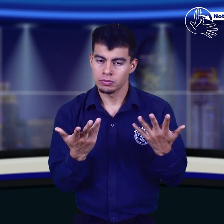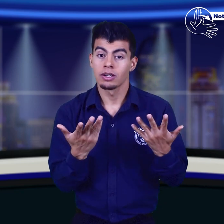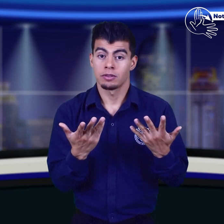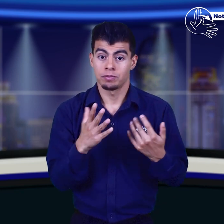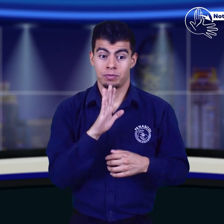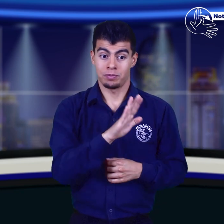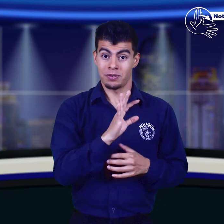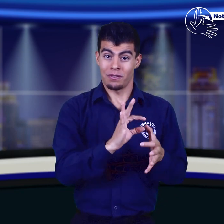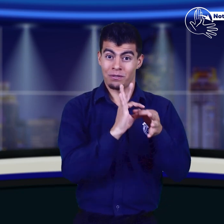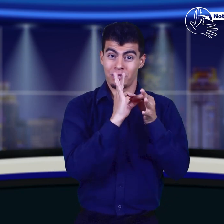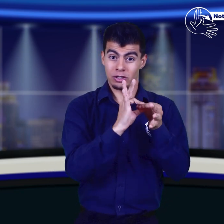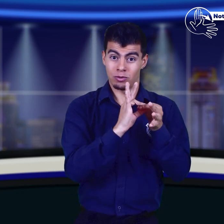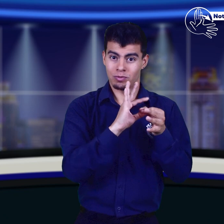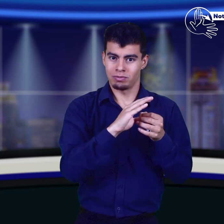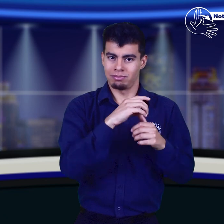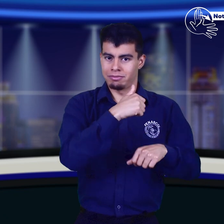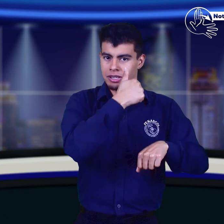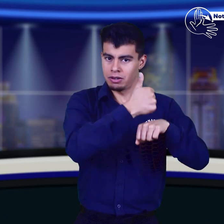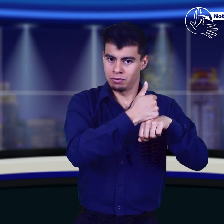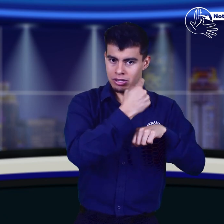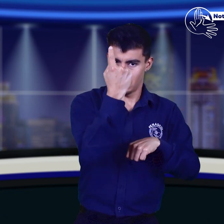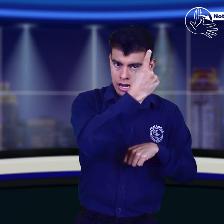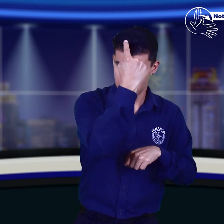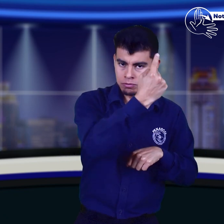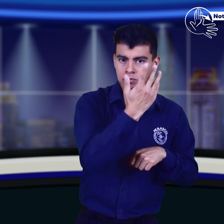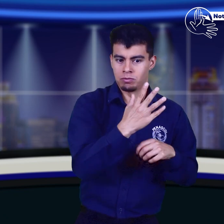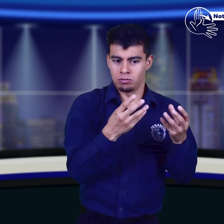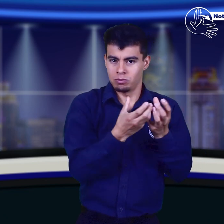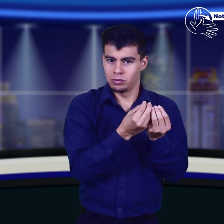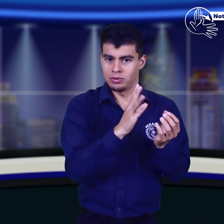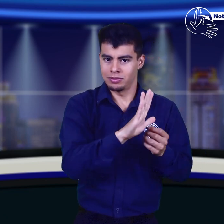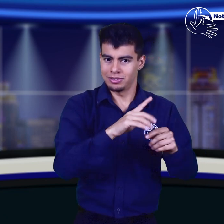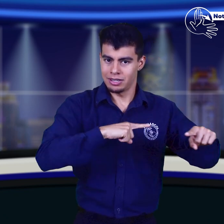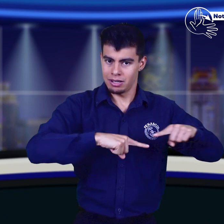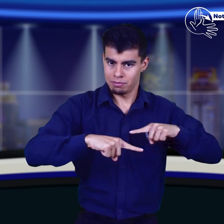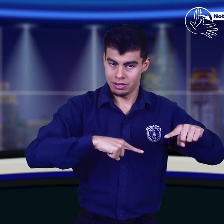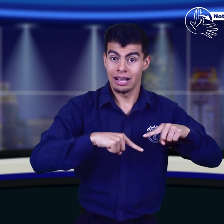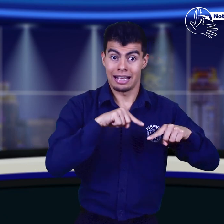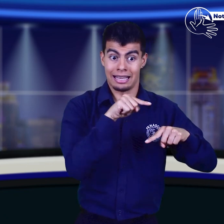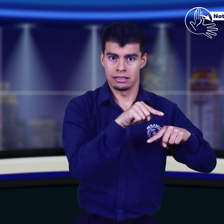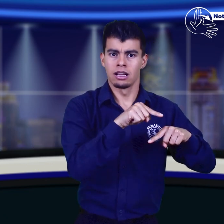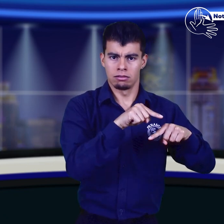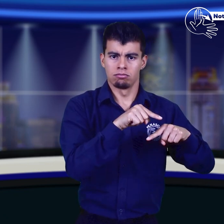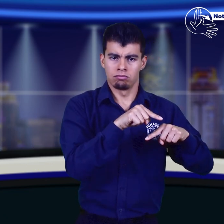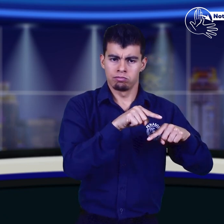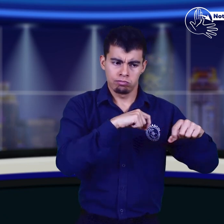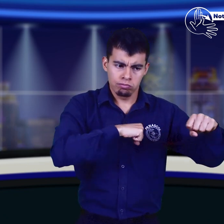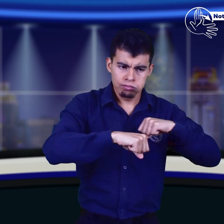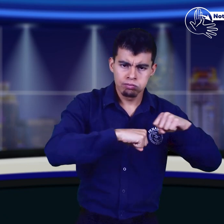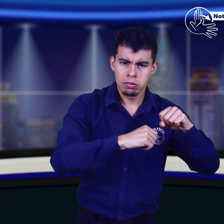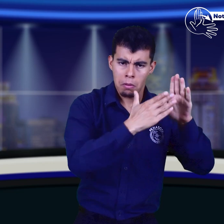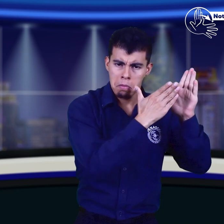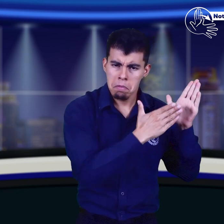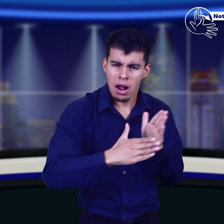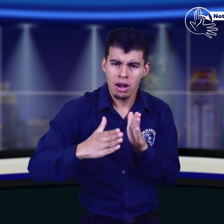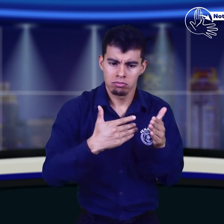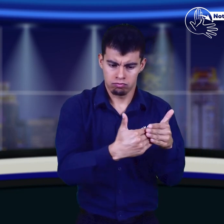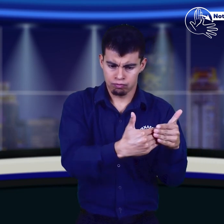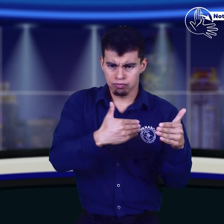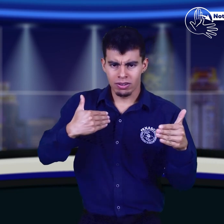Segundo, sobre el director general de Fenascol y el área administrativa, se informó sobre sus